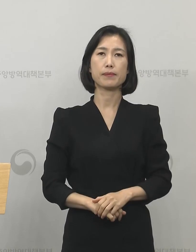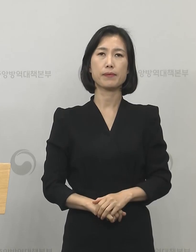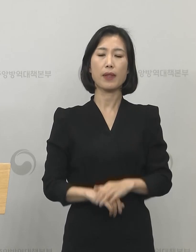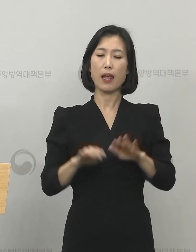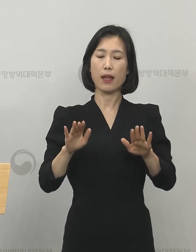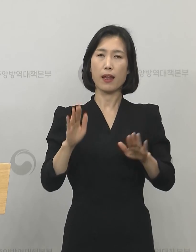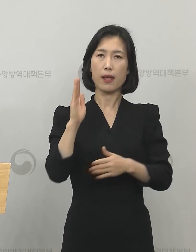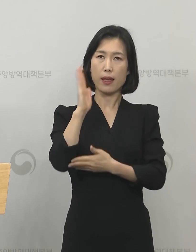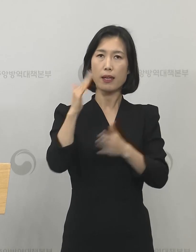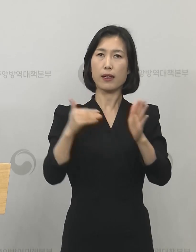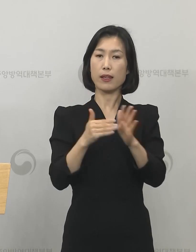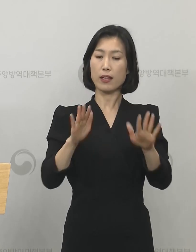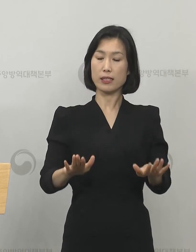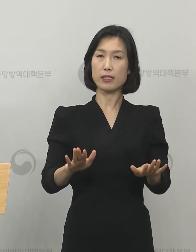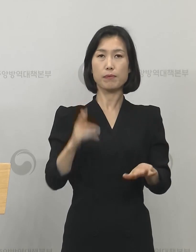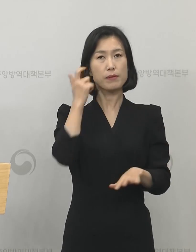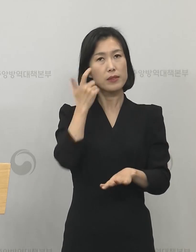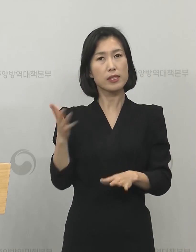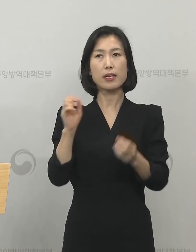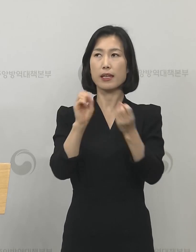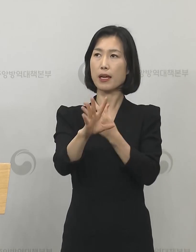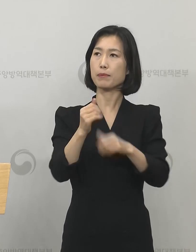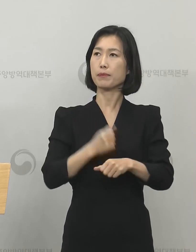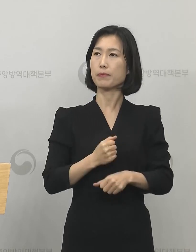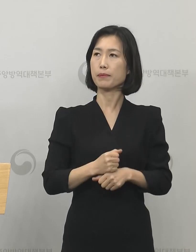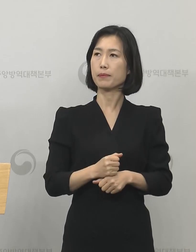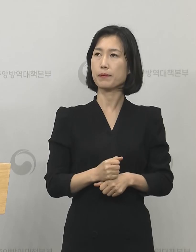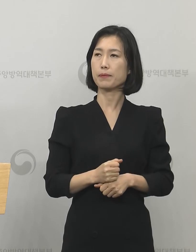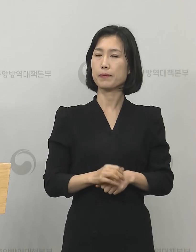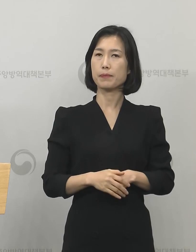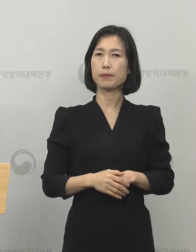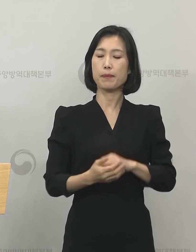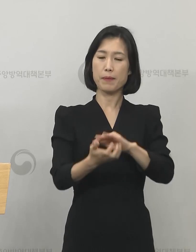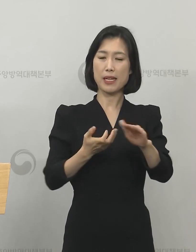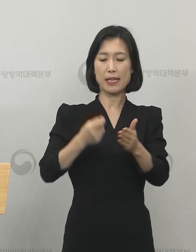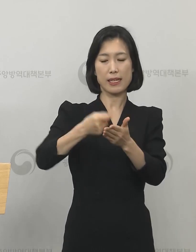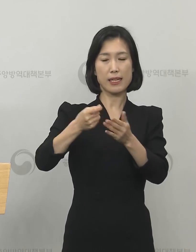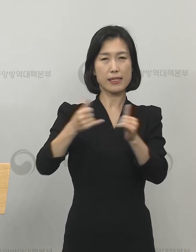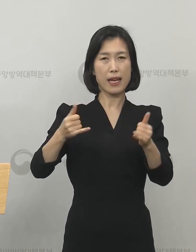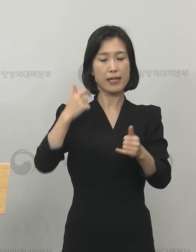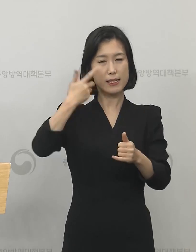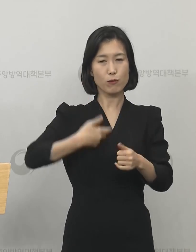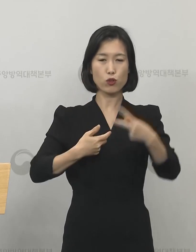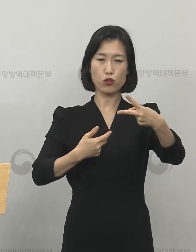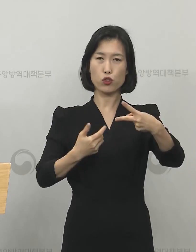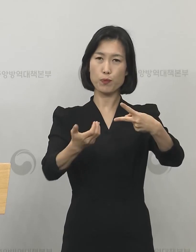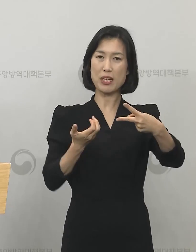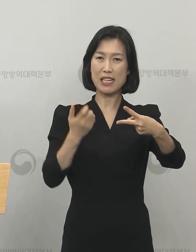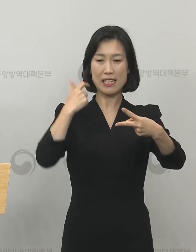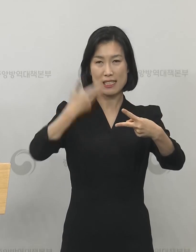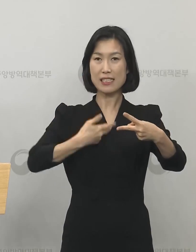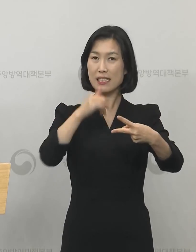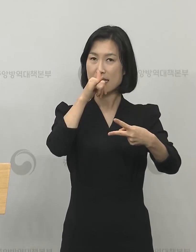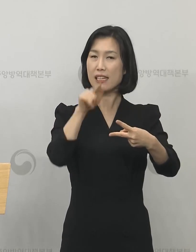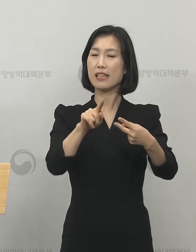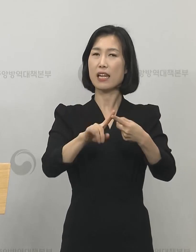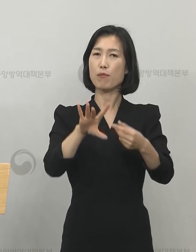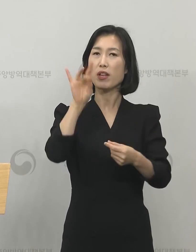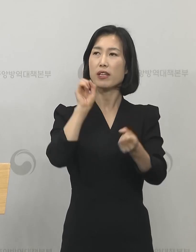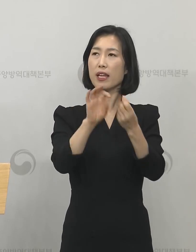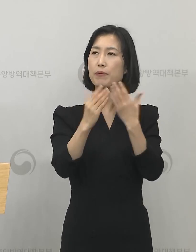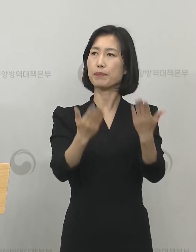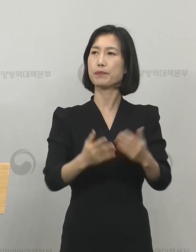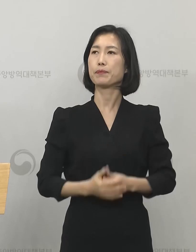질의응답 시간 갖도록 하겠습니다. 출입기자단 사전 질의 두 가지 먼저 질문 드리겠습니다. 첫